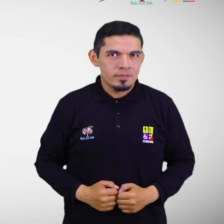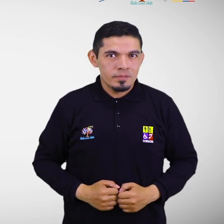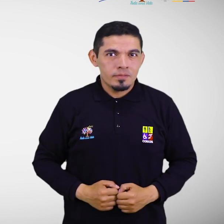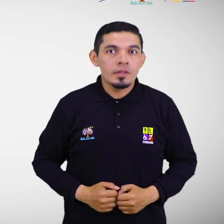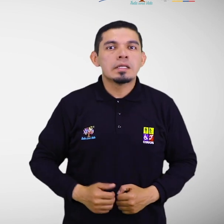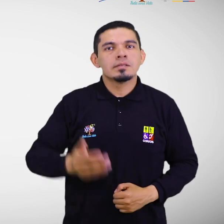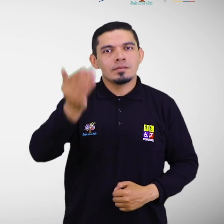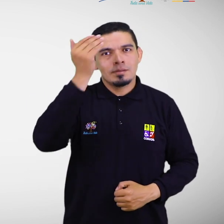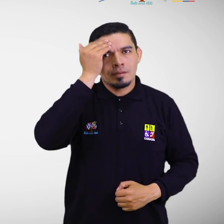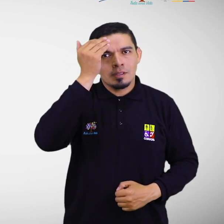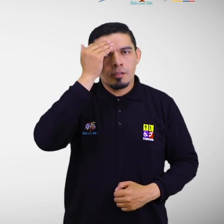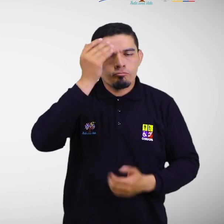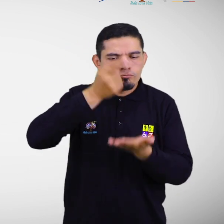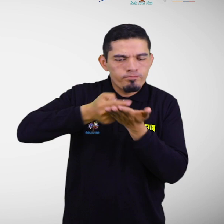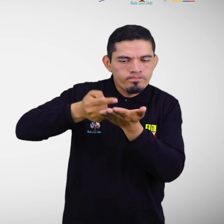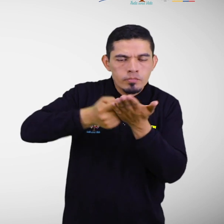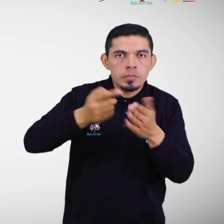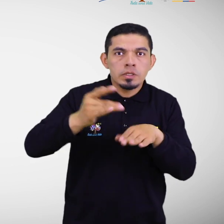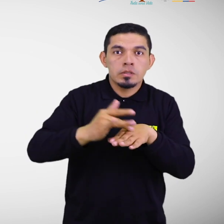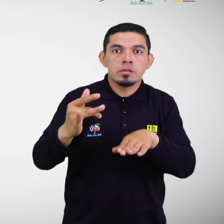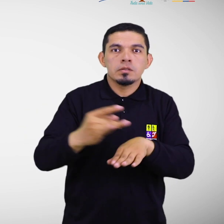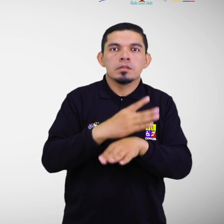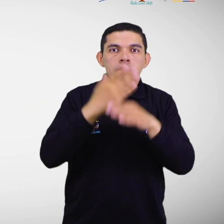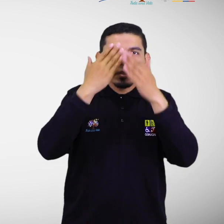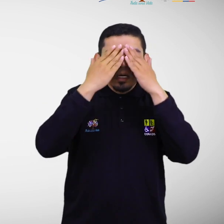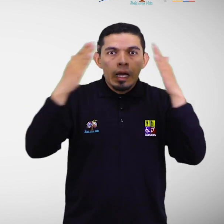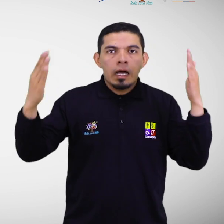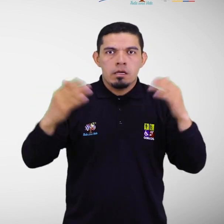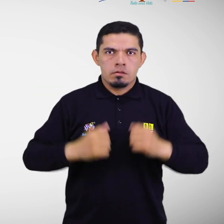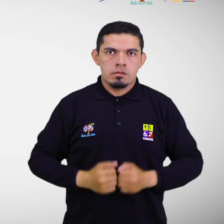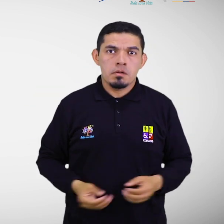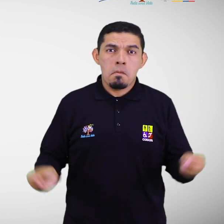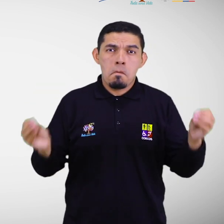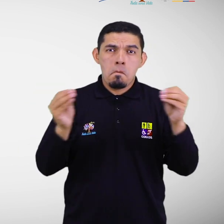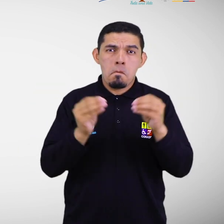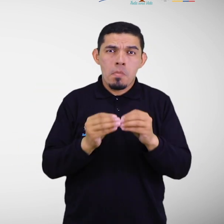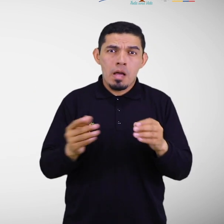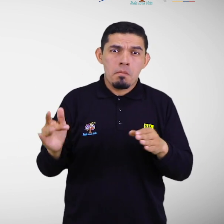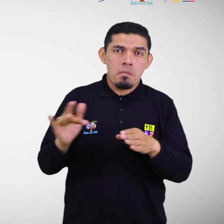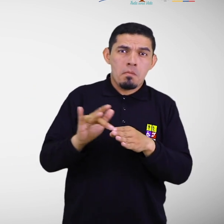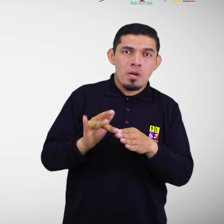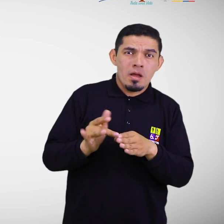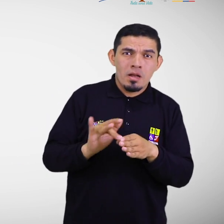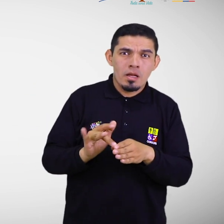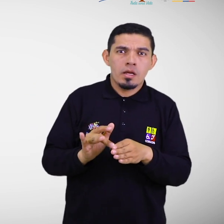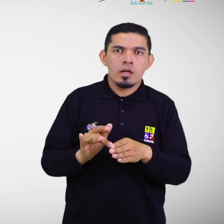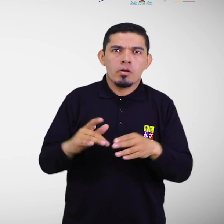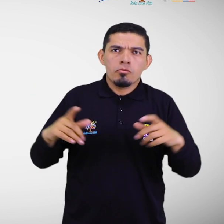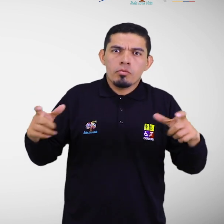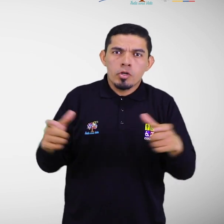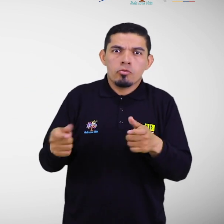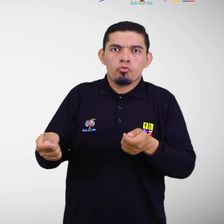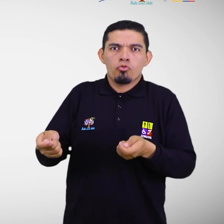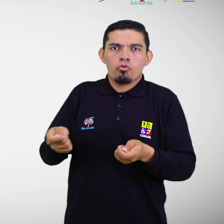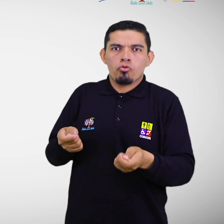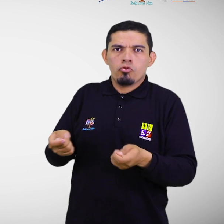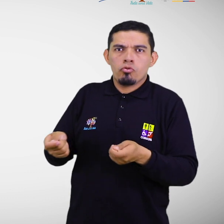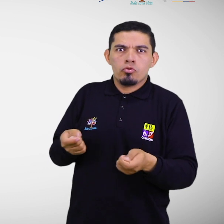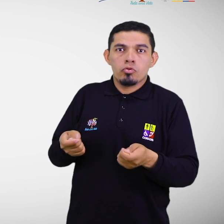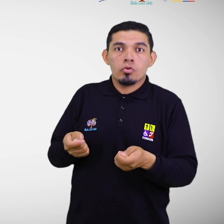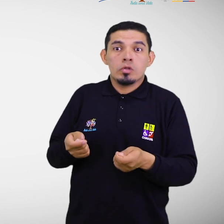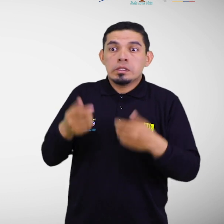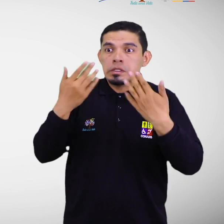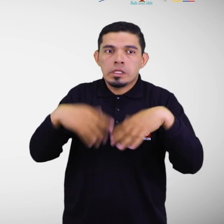conocimiento y toma de conciencia, con el ánimo de evitar que se genere el peligro, de reducirlo o controlarlo cuando ya